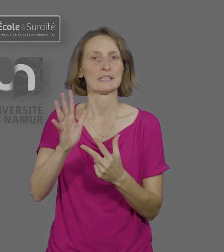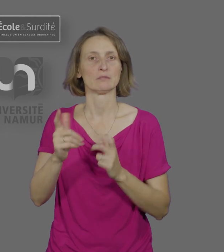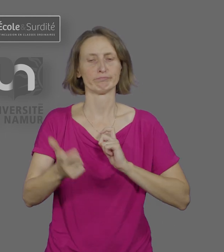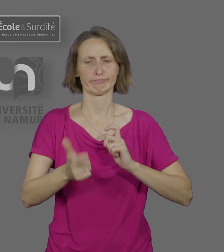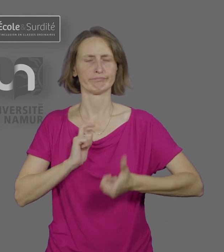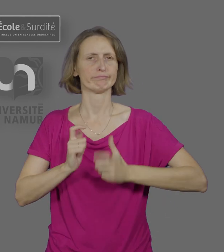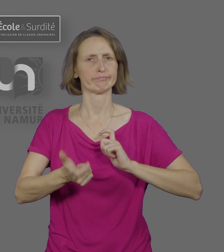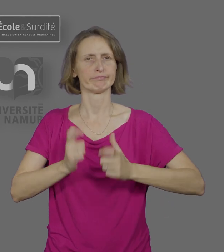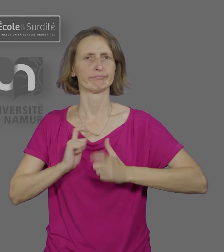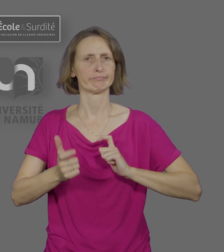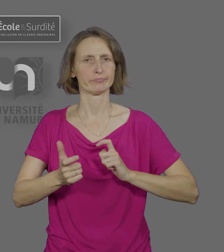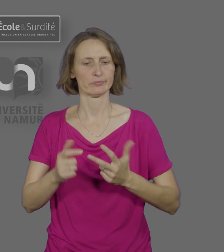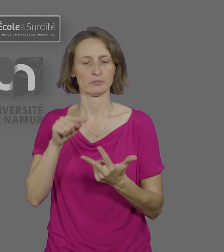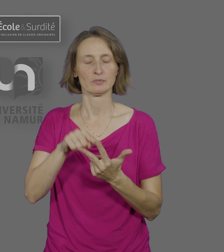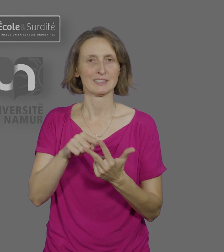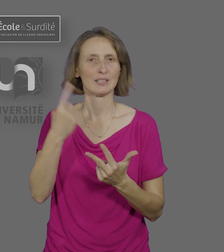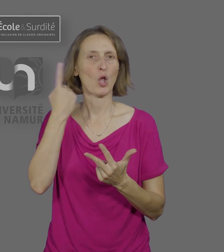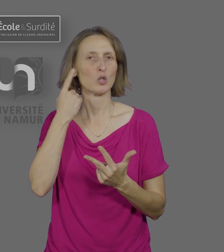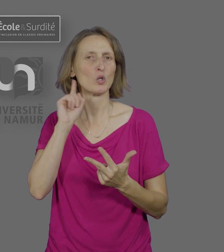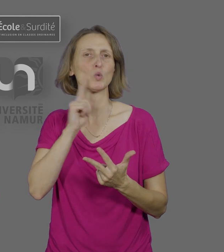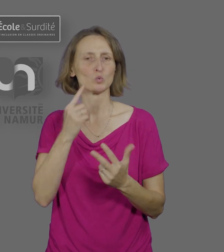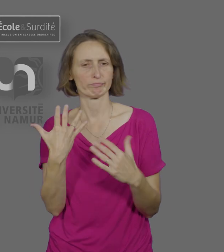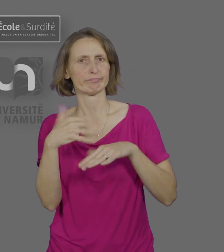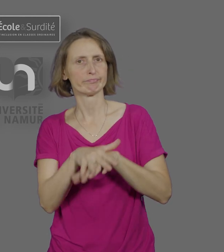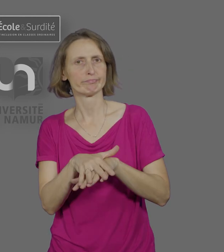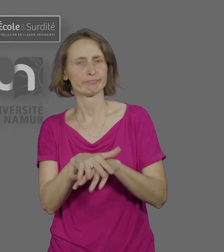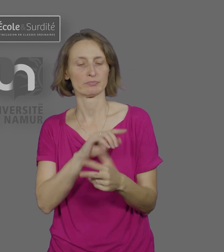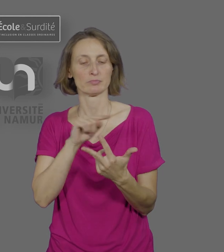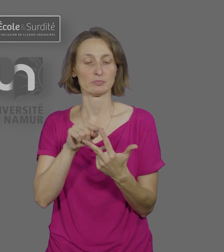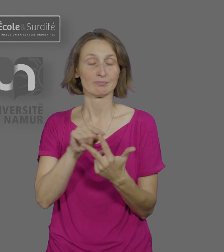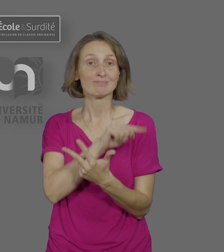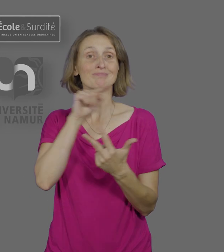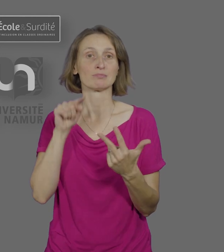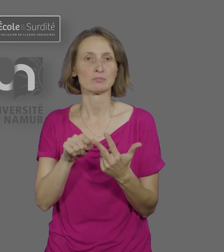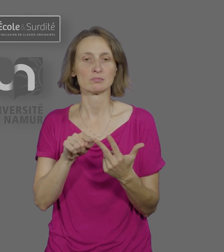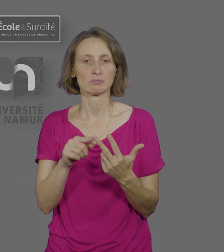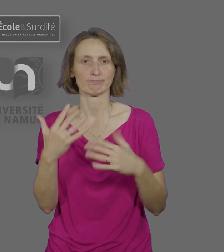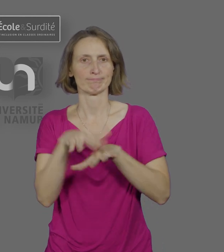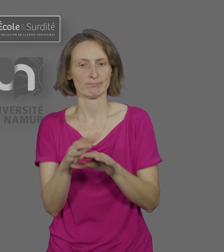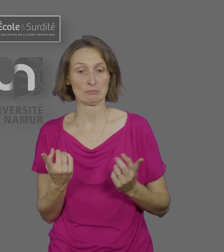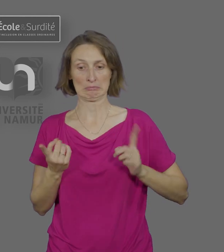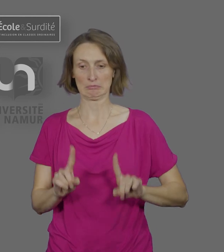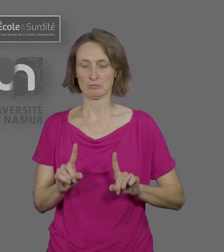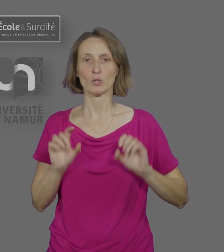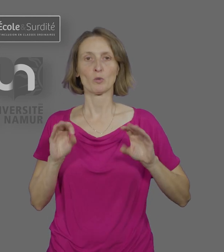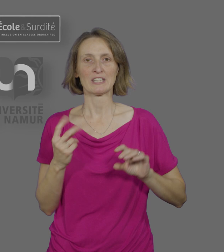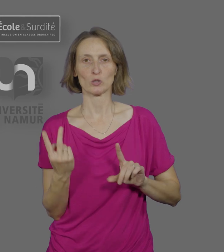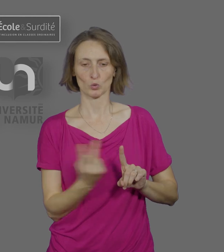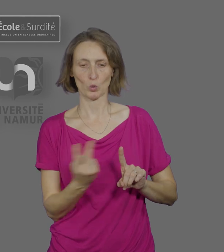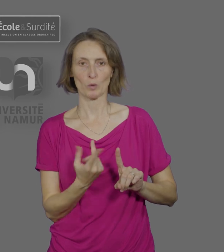bilinguisme et l'alternance entre les deux langues, l'inclusion collective et le fonctionnement en